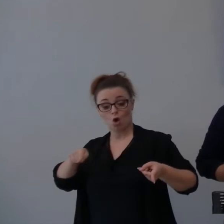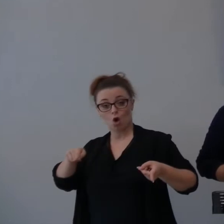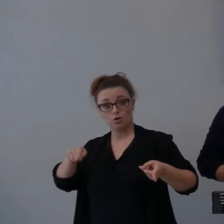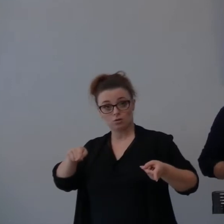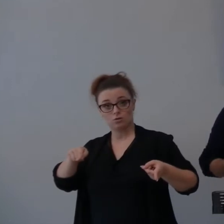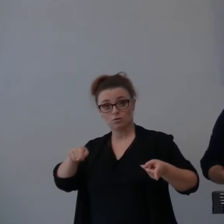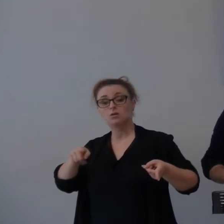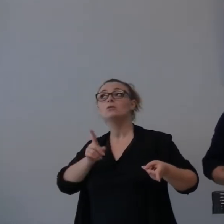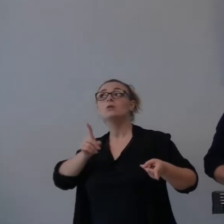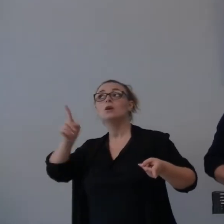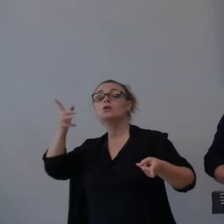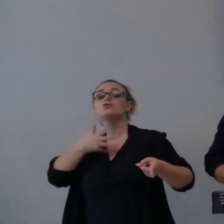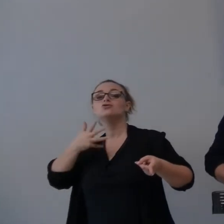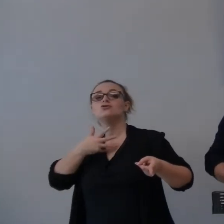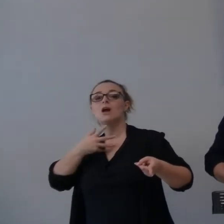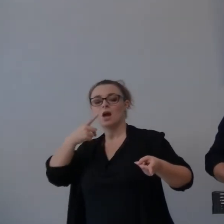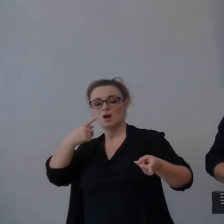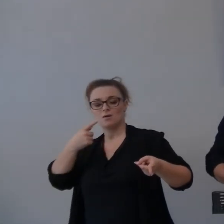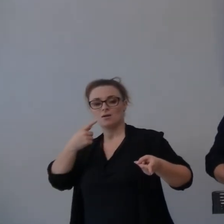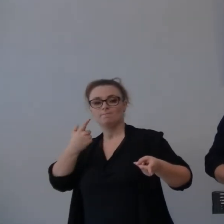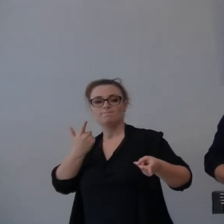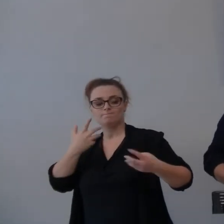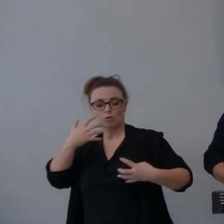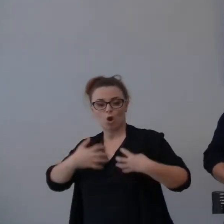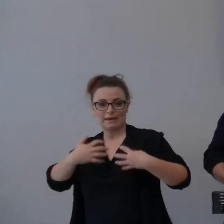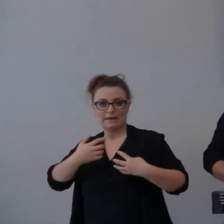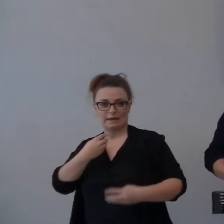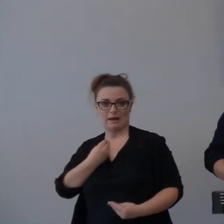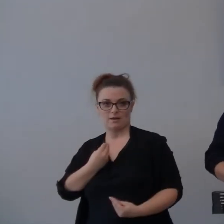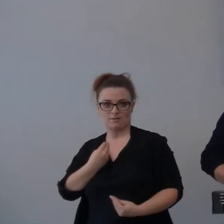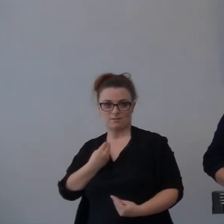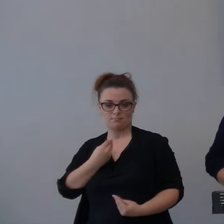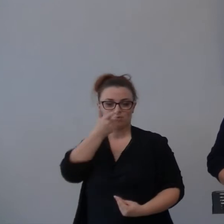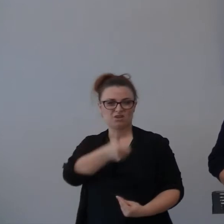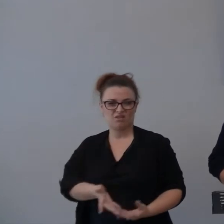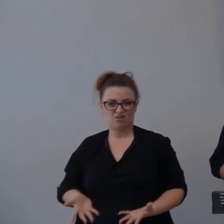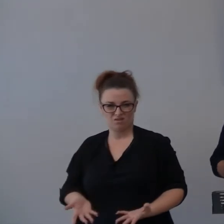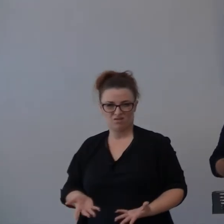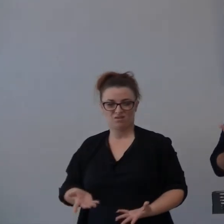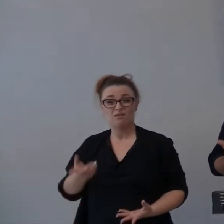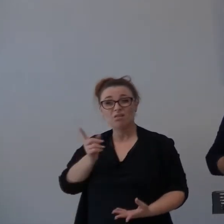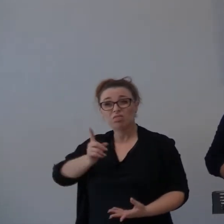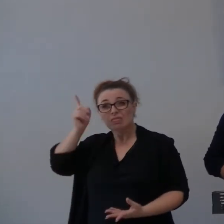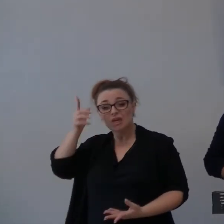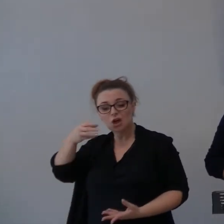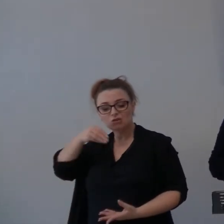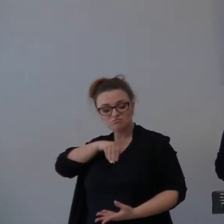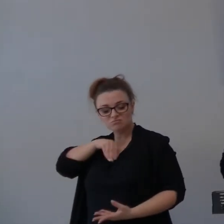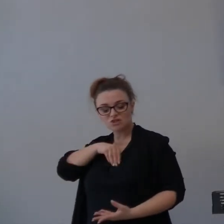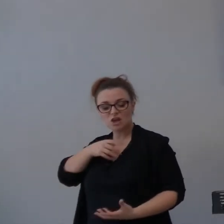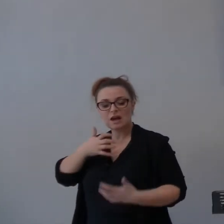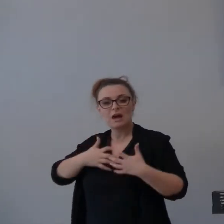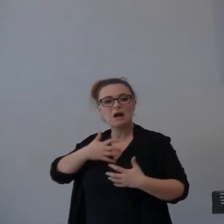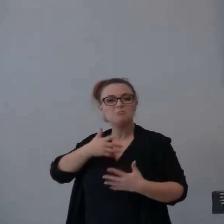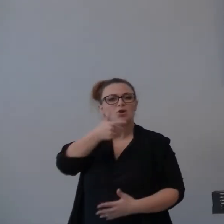popolo. Che cosa significa che l'ira di Dio era sul popolo? Perché possiamo dire che Dio aveva questa ira verso di lui?